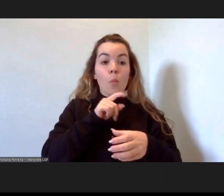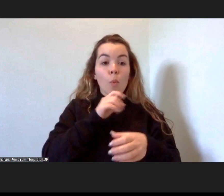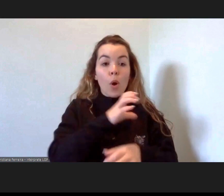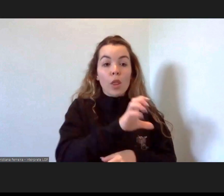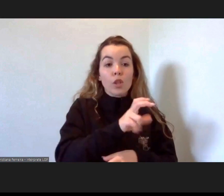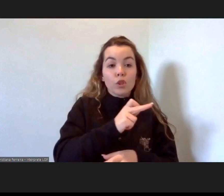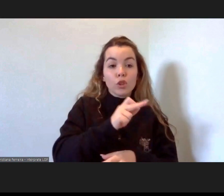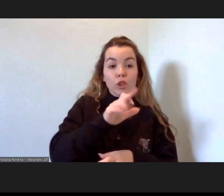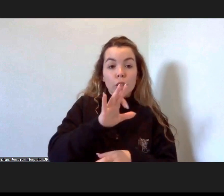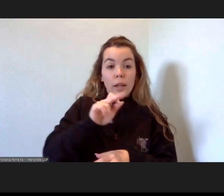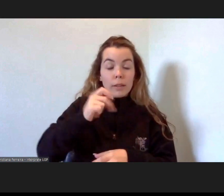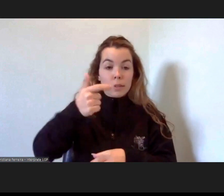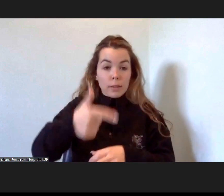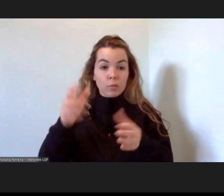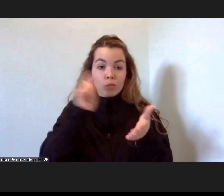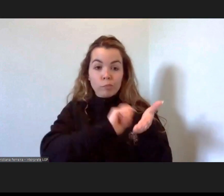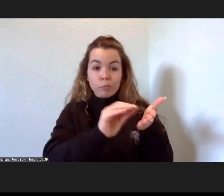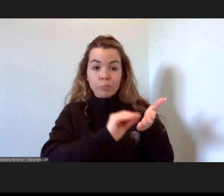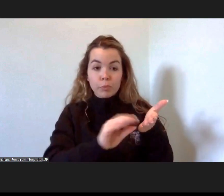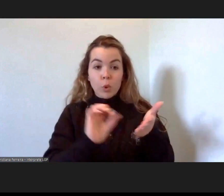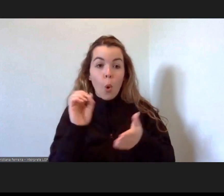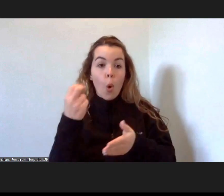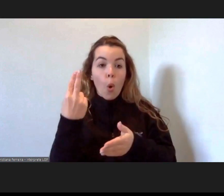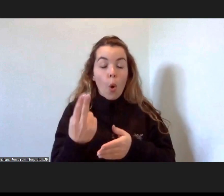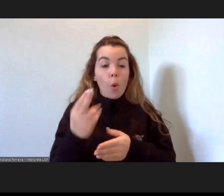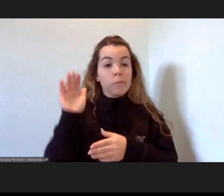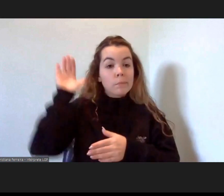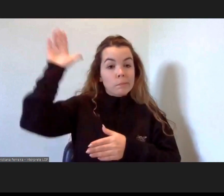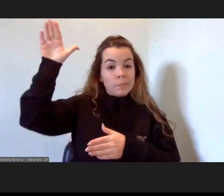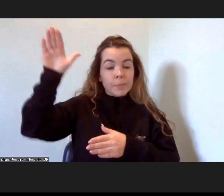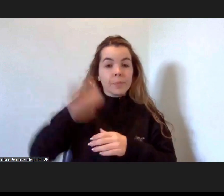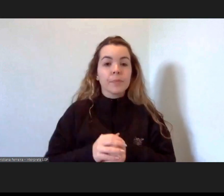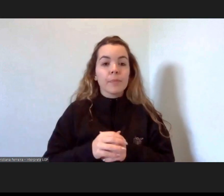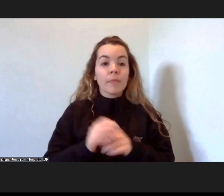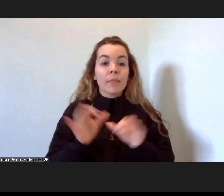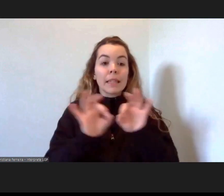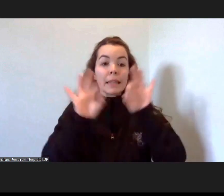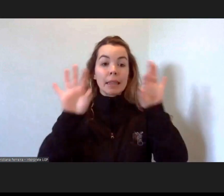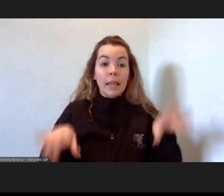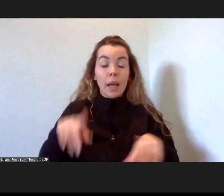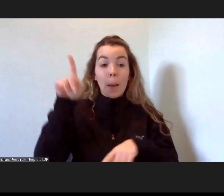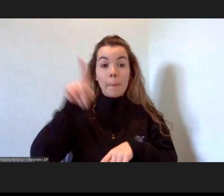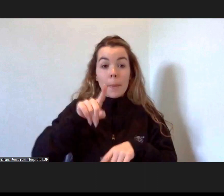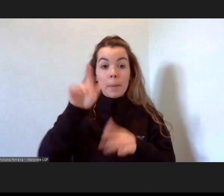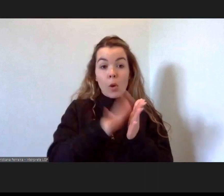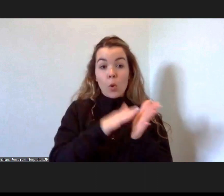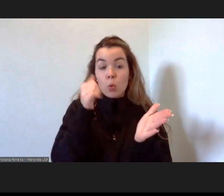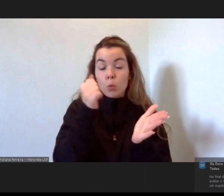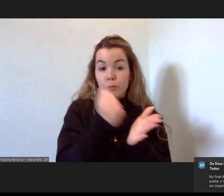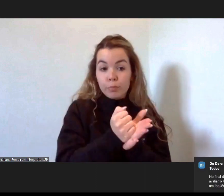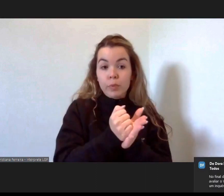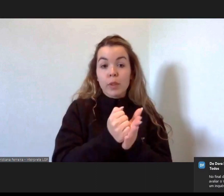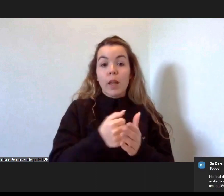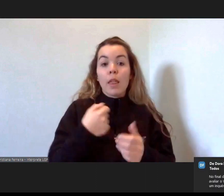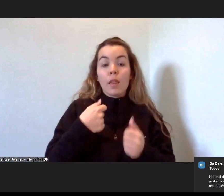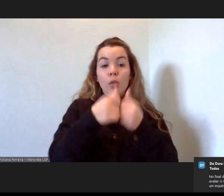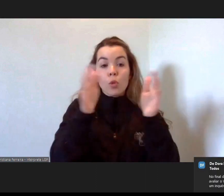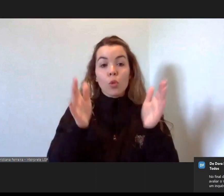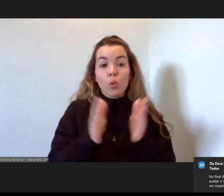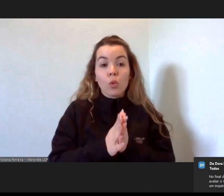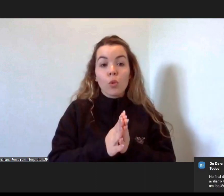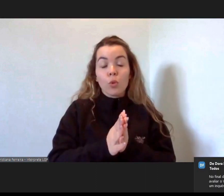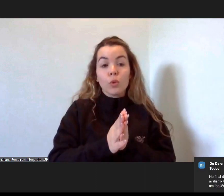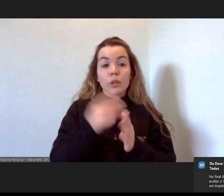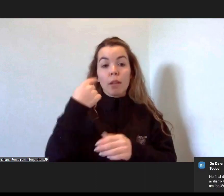levantar a mão. Tal como nas primeiras edições, contamos com a participação de convidados de várias entidades da sociedade